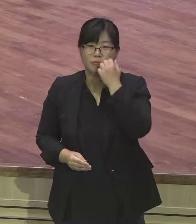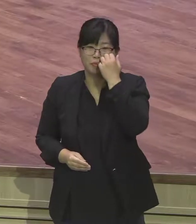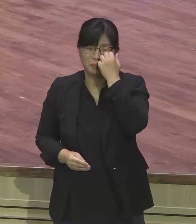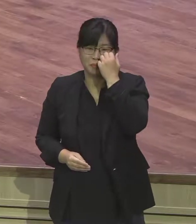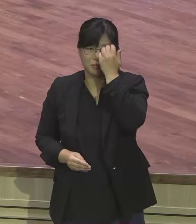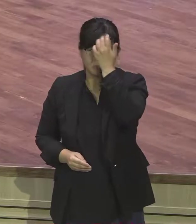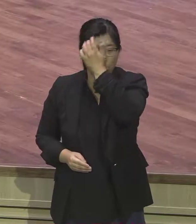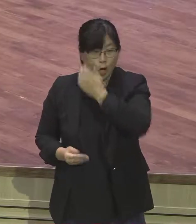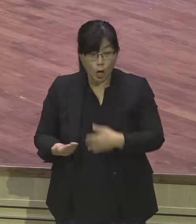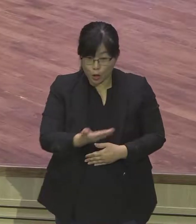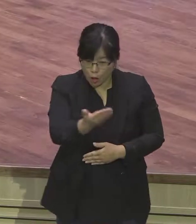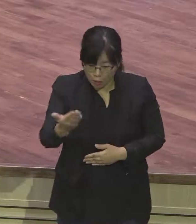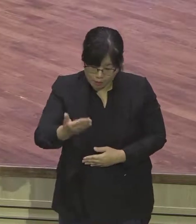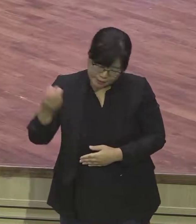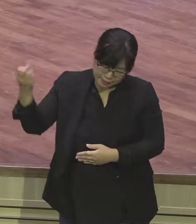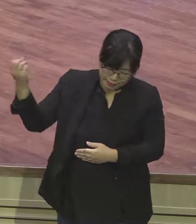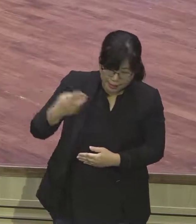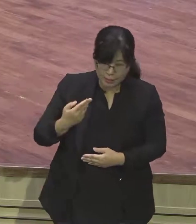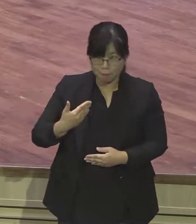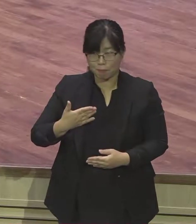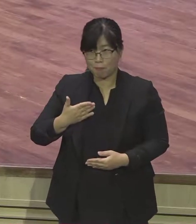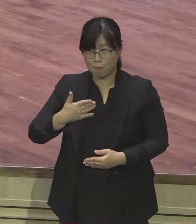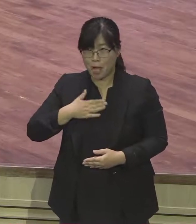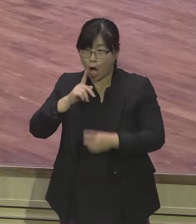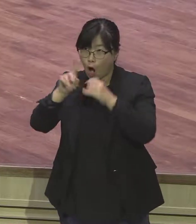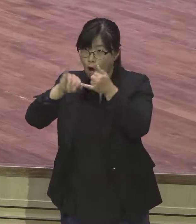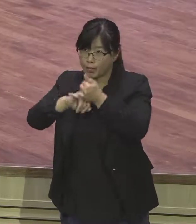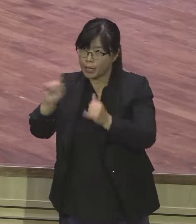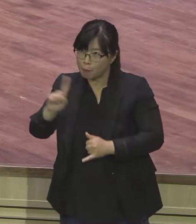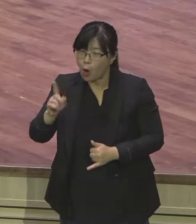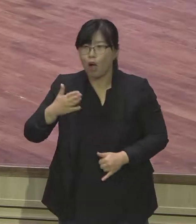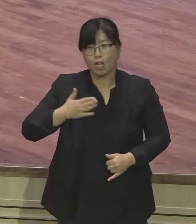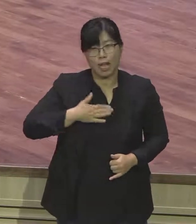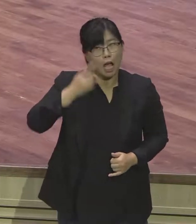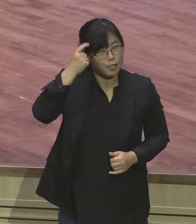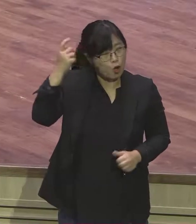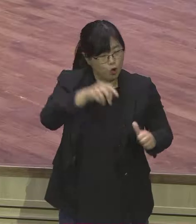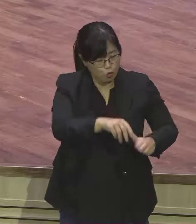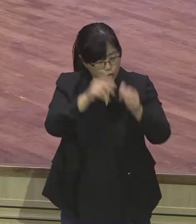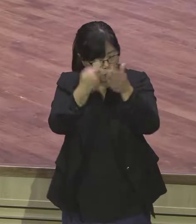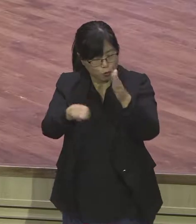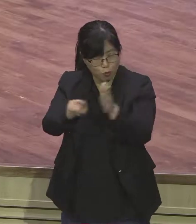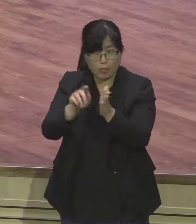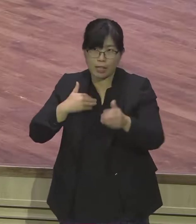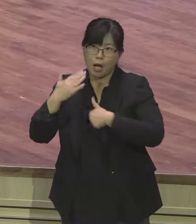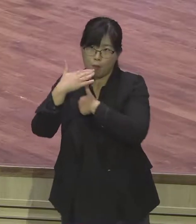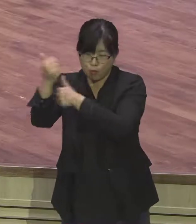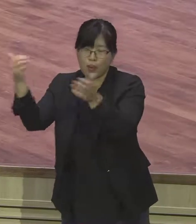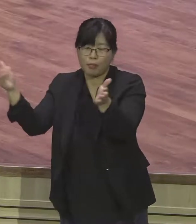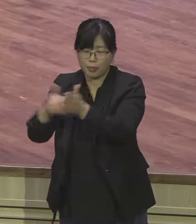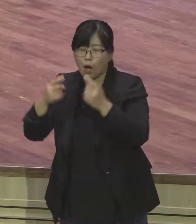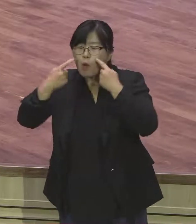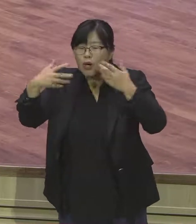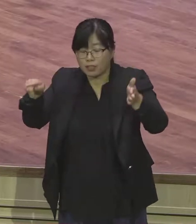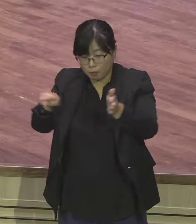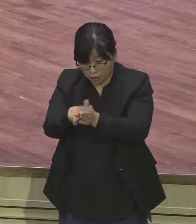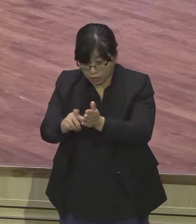은약성취에 가장 존귀하게 수임받기를 죄므로 축복합니다. 첫째로 생명살리는 하나님의 선입니다.